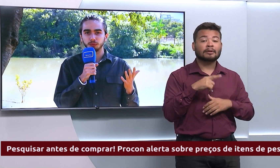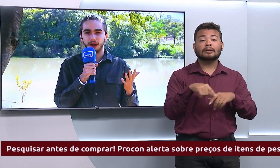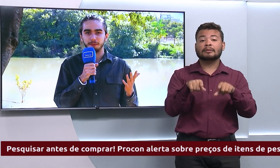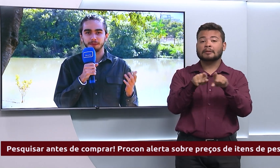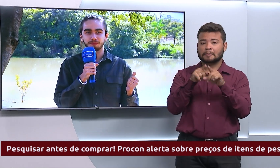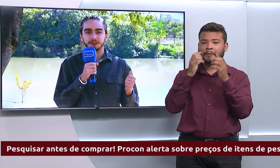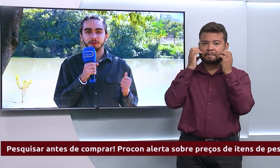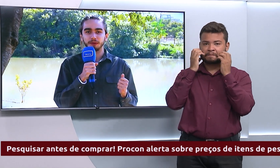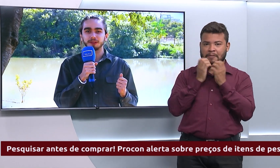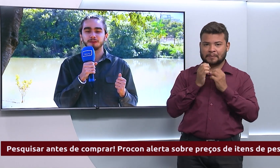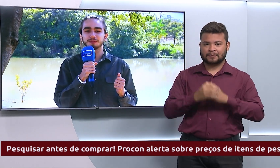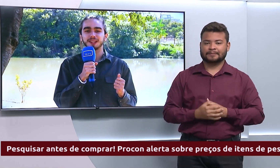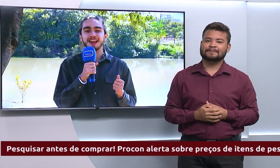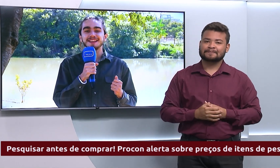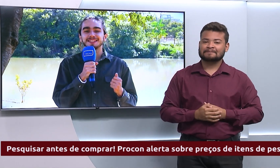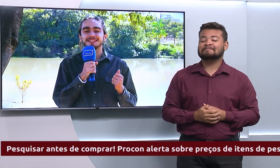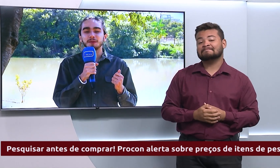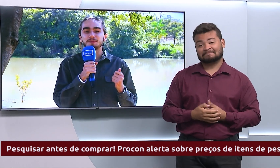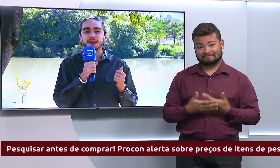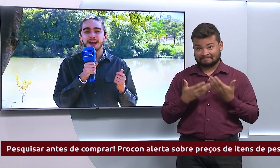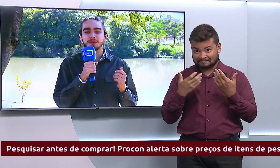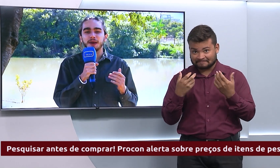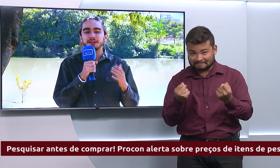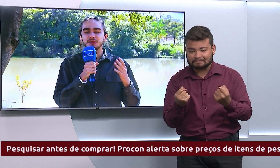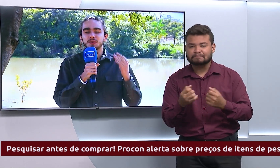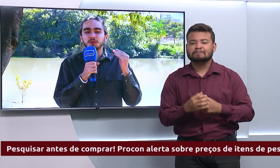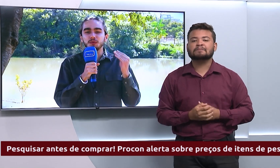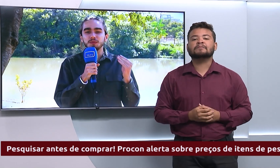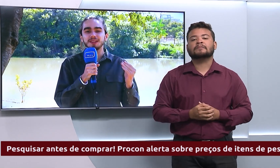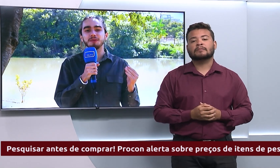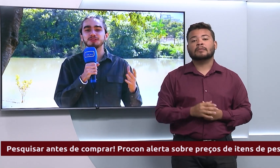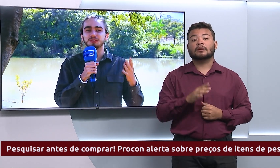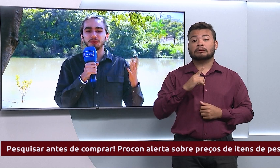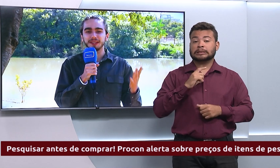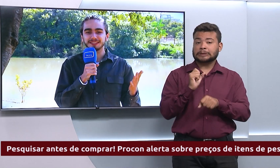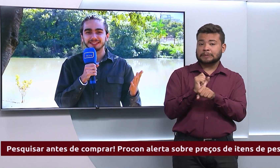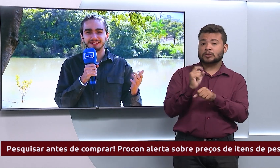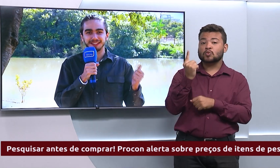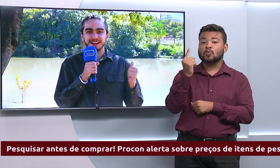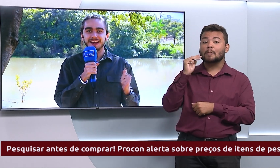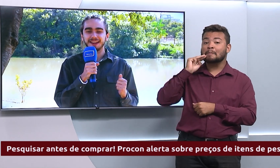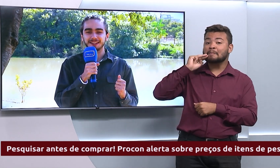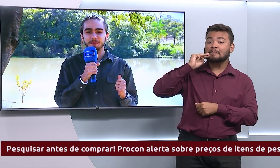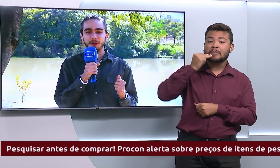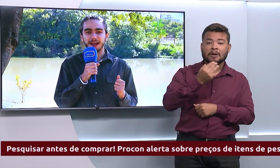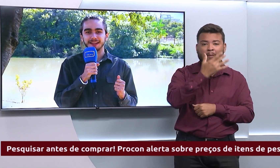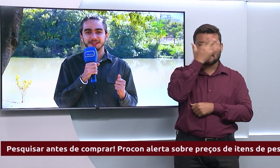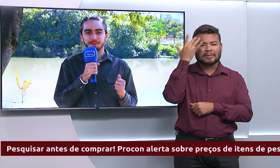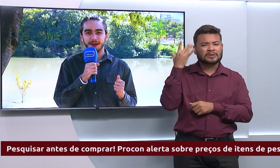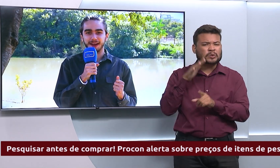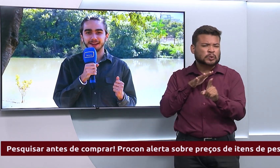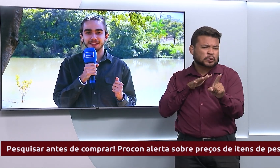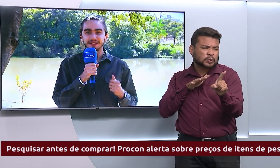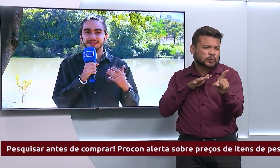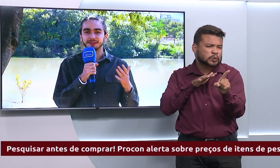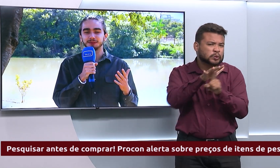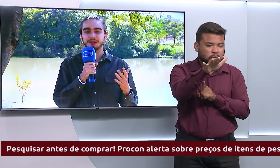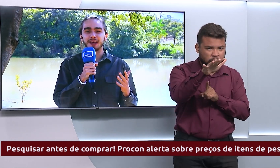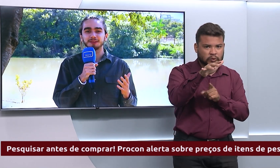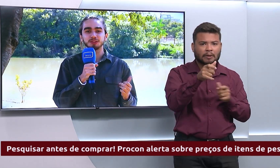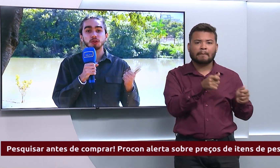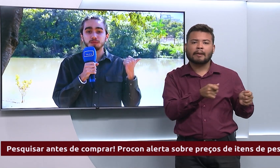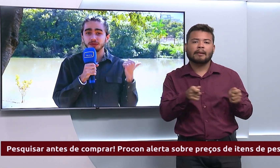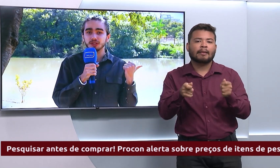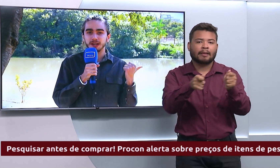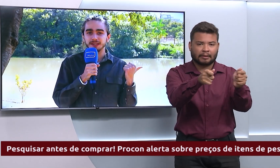uso barba. Bom, então vamos lá. São esperado mais de um milhão de turistas na temporada de praia. E segundo